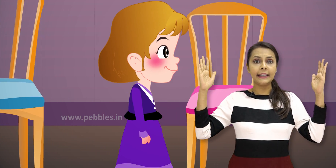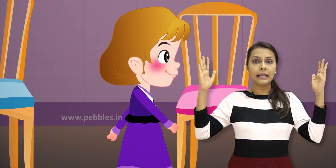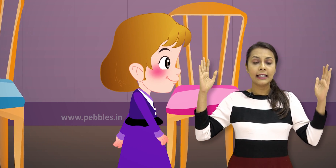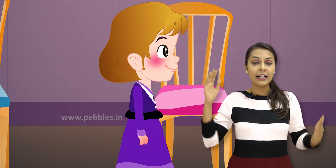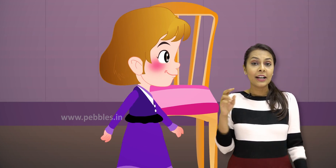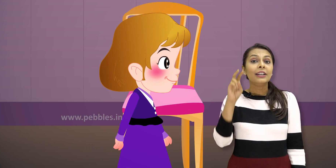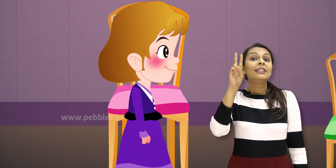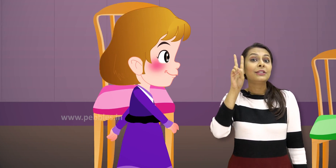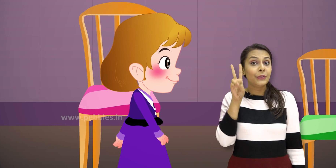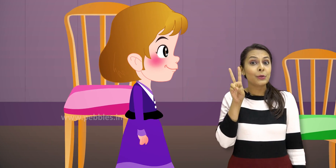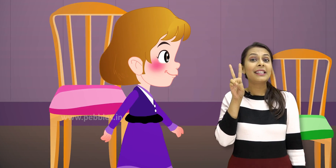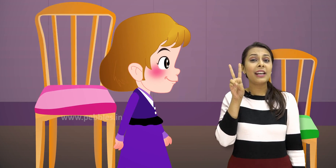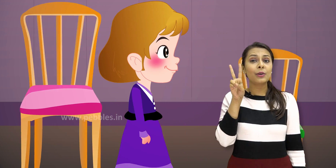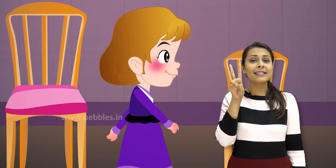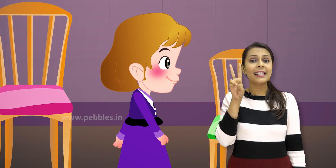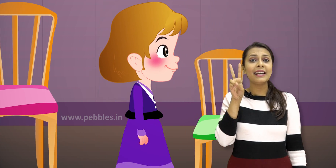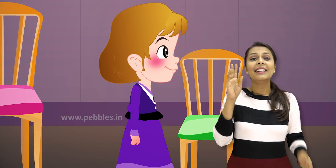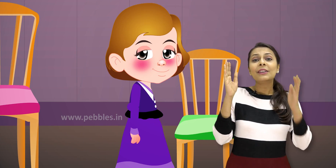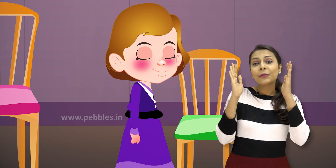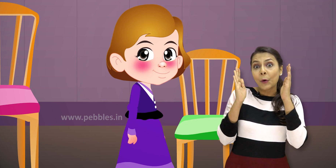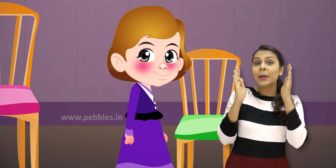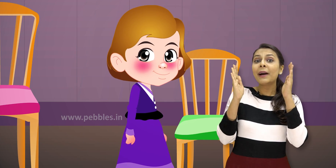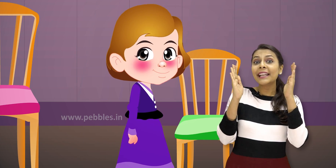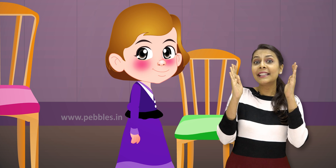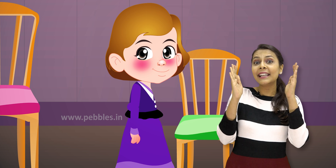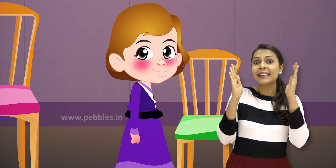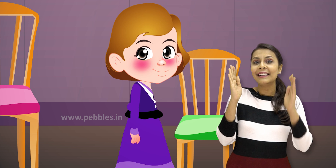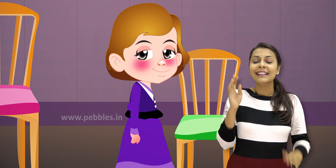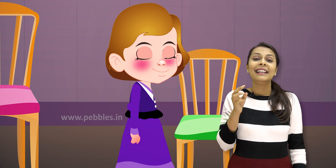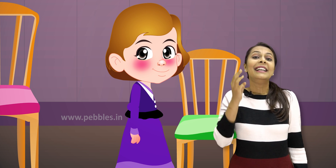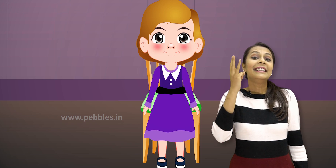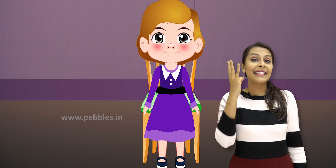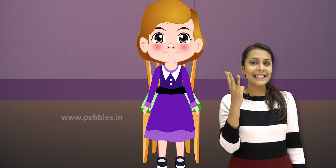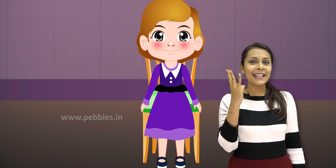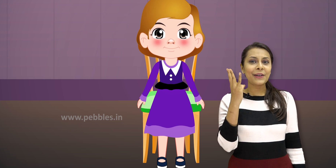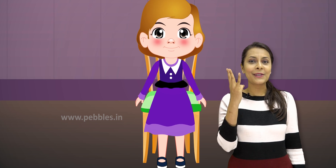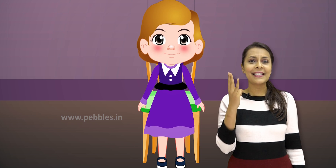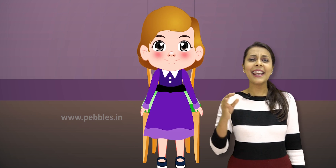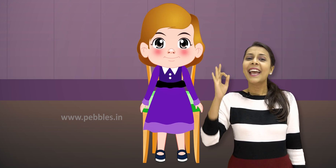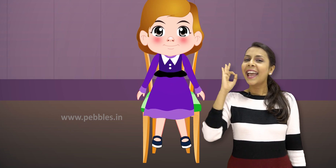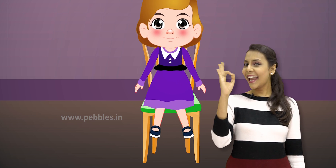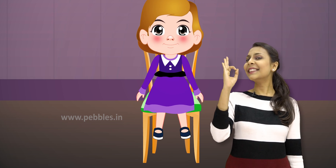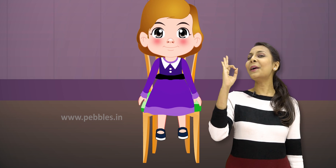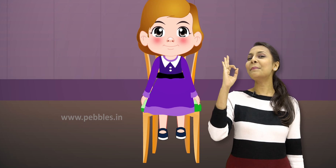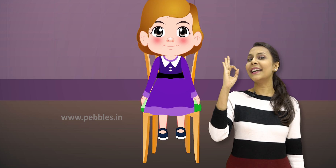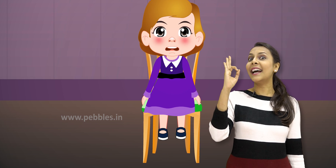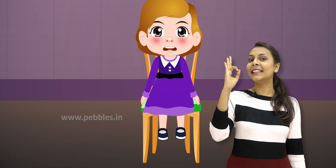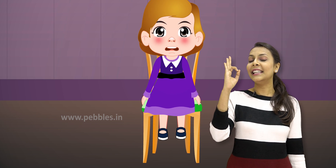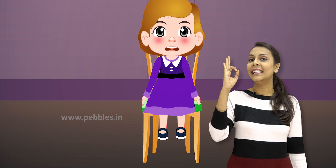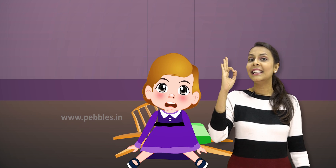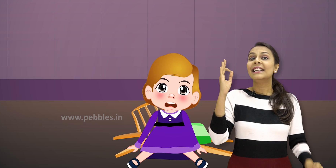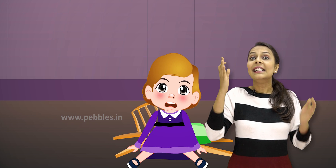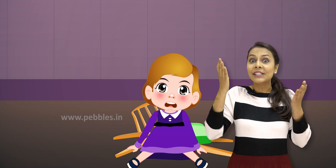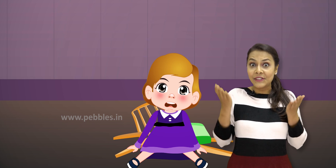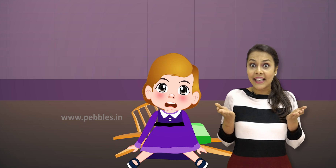बड़ी थी दूसरी गुर्सी वो भी बड़ी थी तीसरी खुर्सी एकदम बड़िया